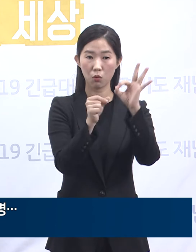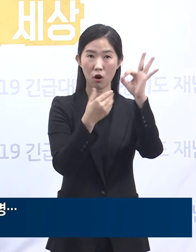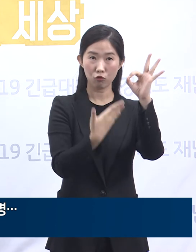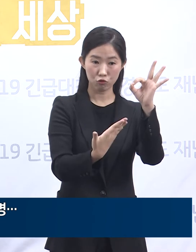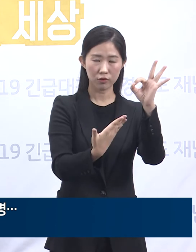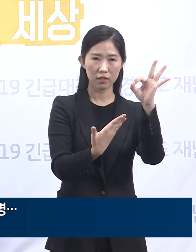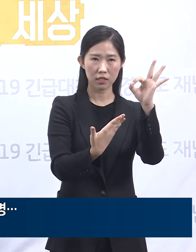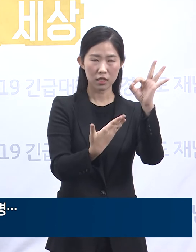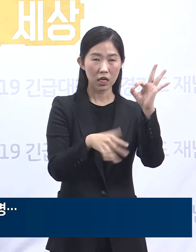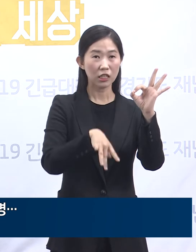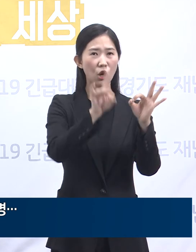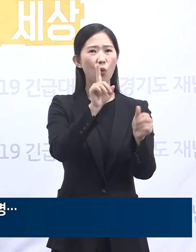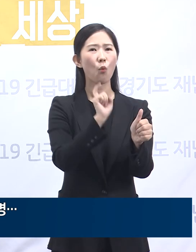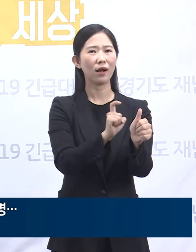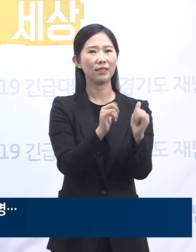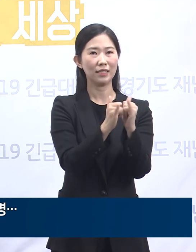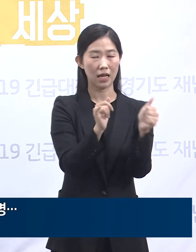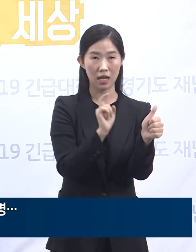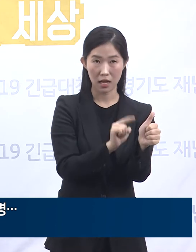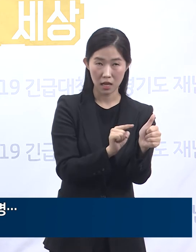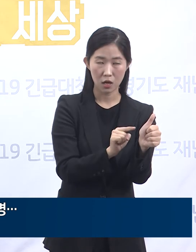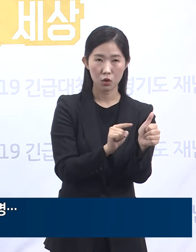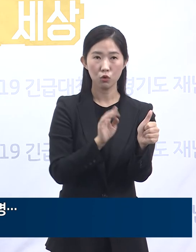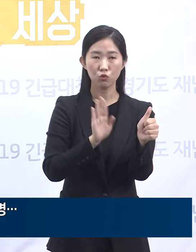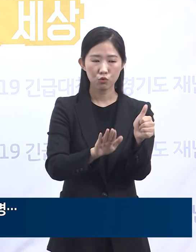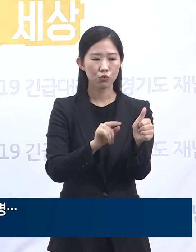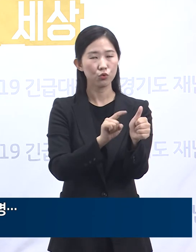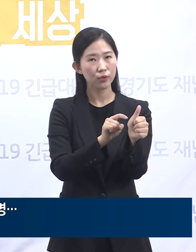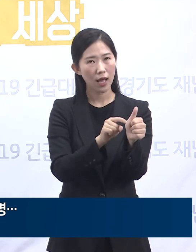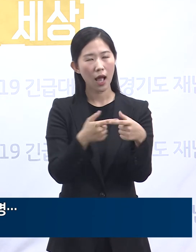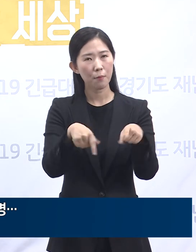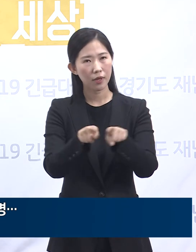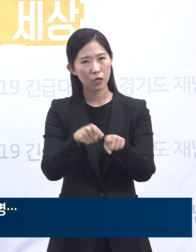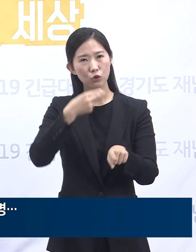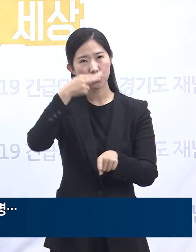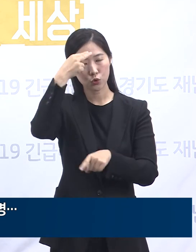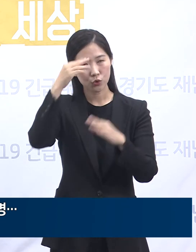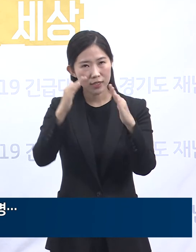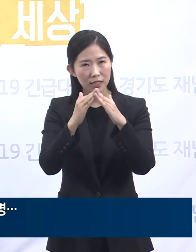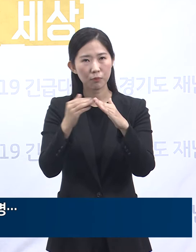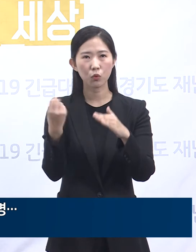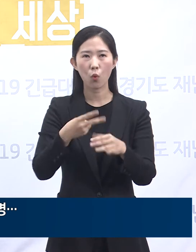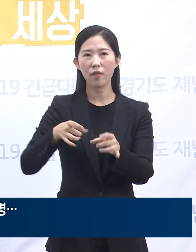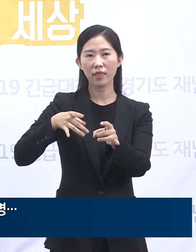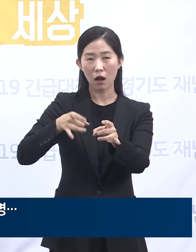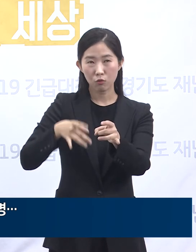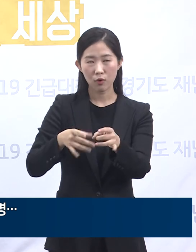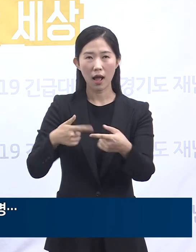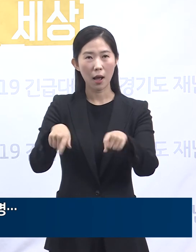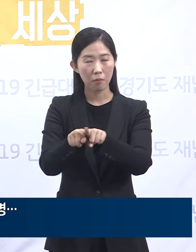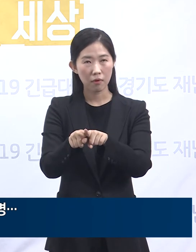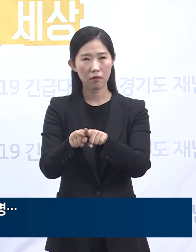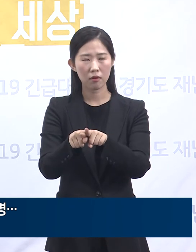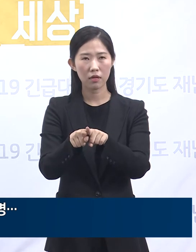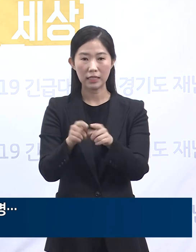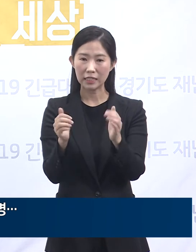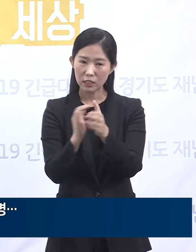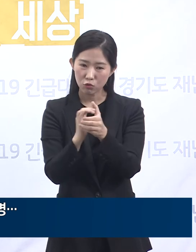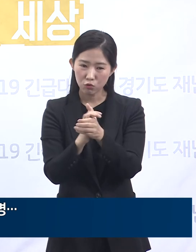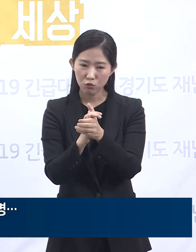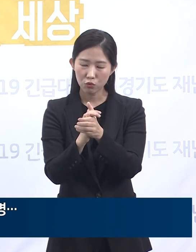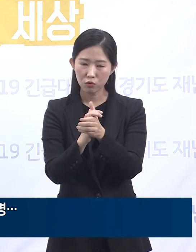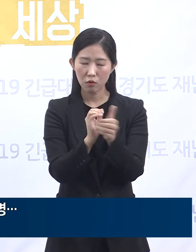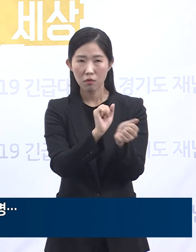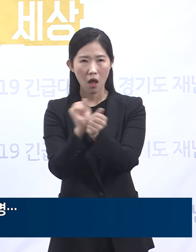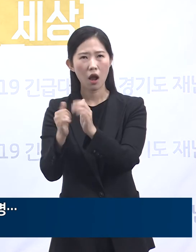번째 확진자가 발생한 이후 확진자와 술집 및 당구장 등에서 모임을 가진 친구와 가족들이 확진 판정을 받으며